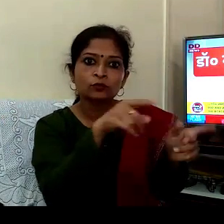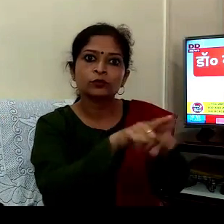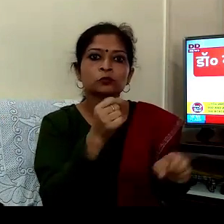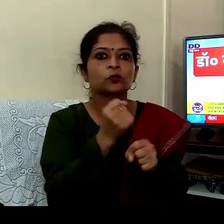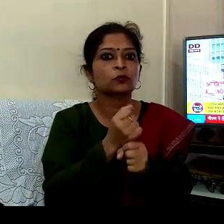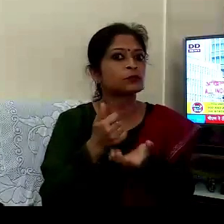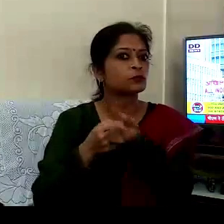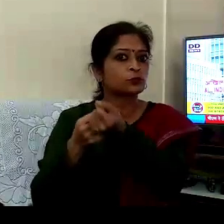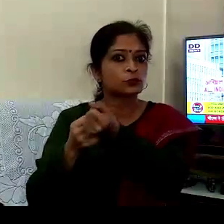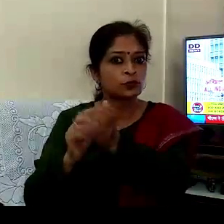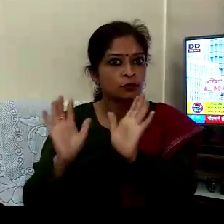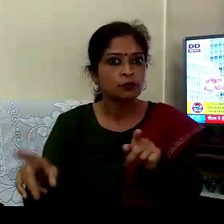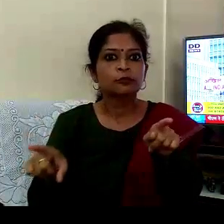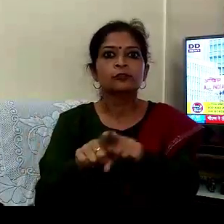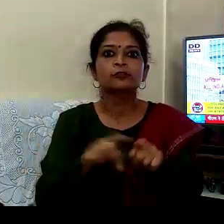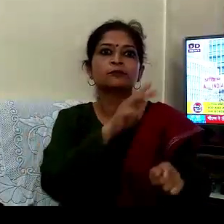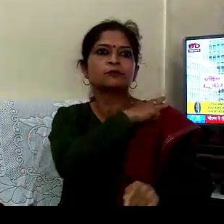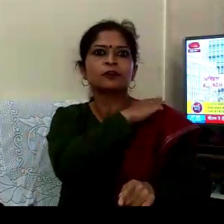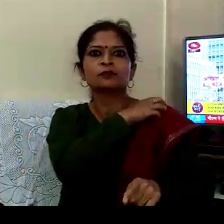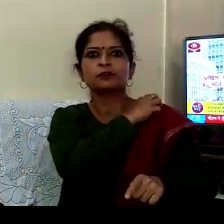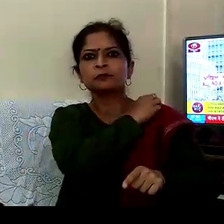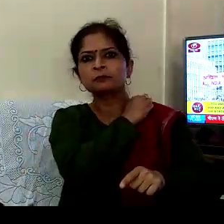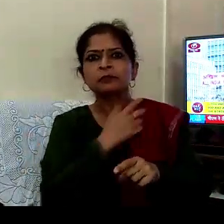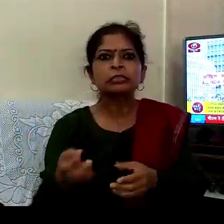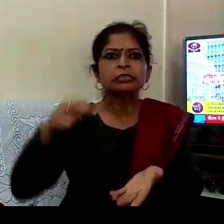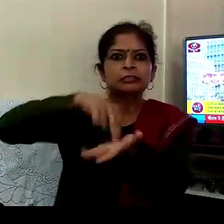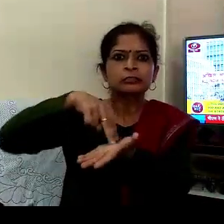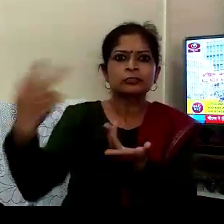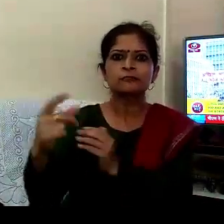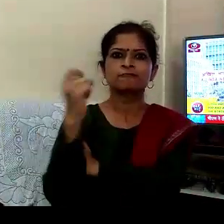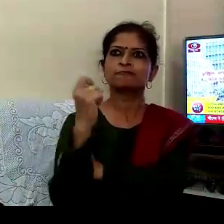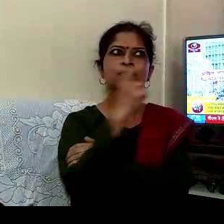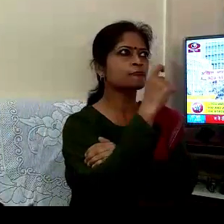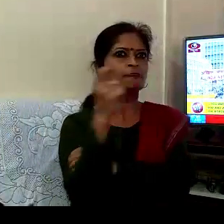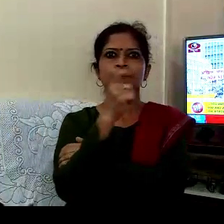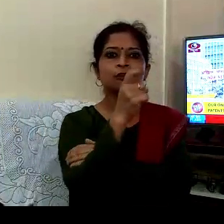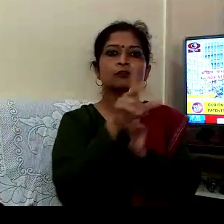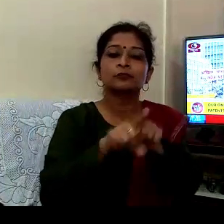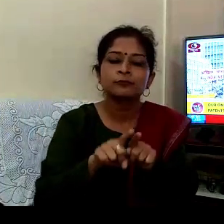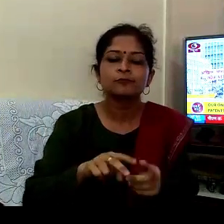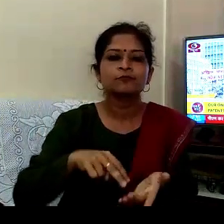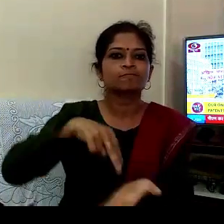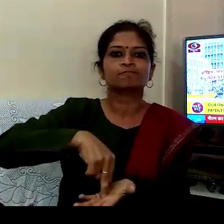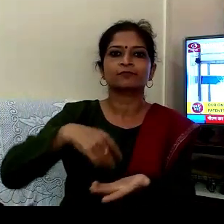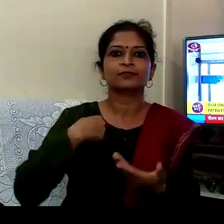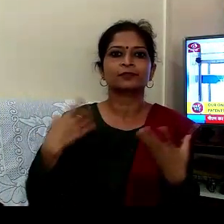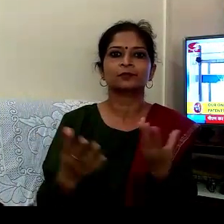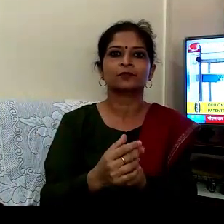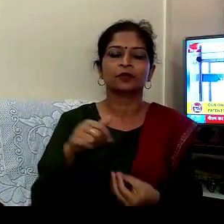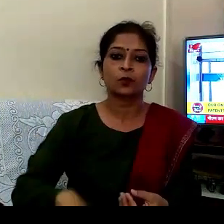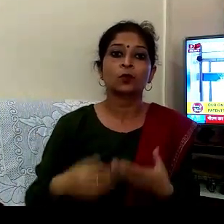ہم لوگ بلکل جیسے آرمی بورڈر پر لڑی رہتی ہے ہم لوگ بلکل ویسے کی لگے ہوئے ہیں ہمارا صحیح ہے